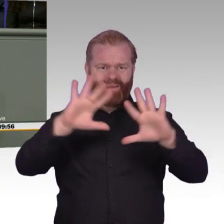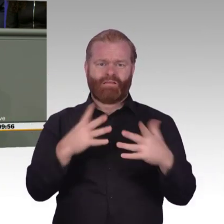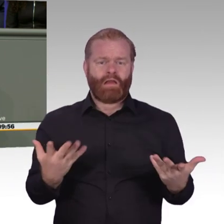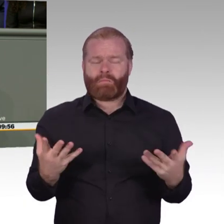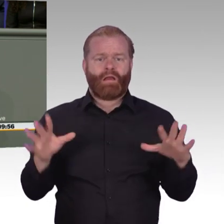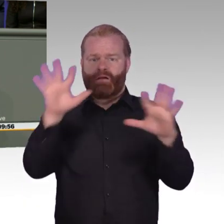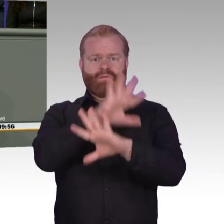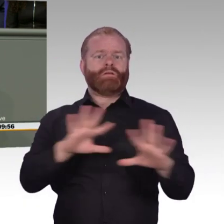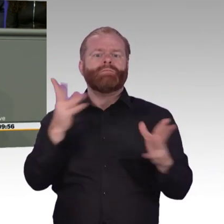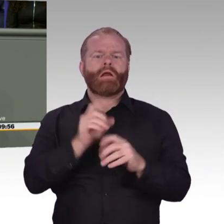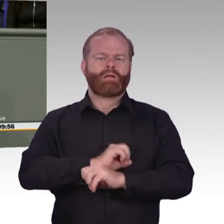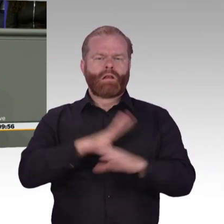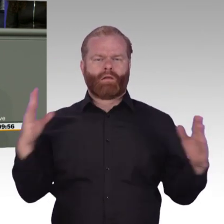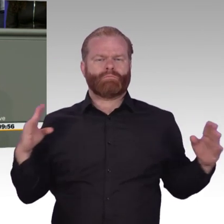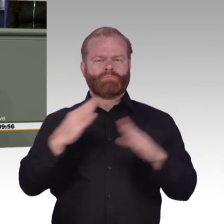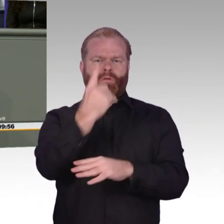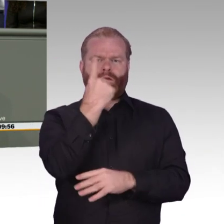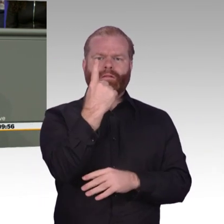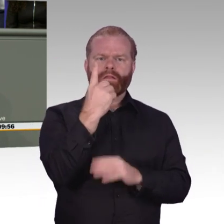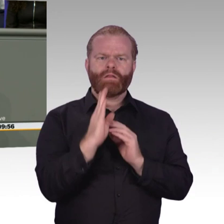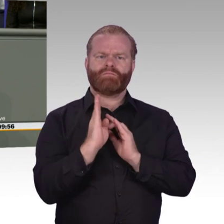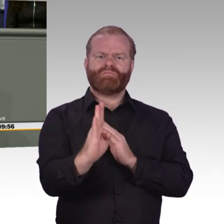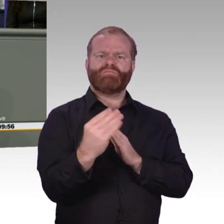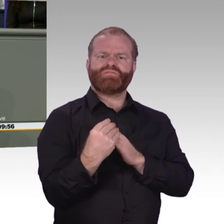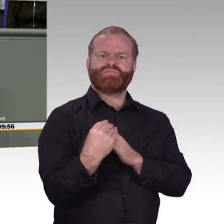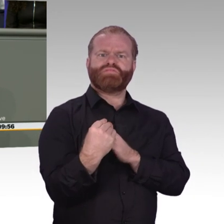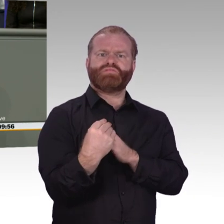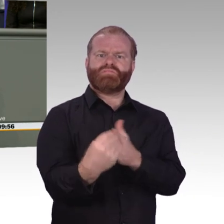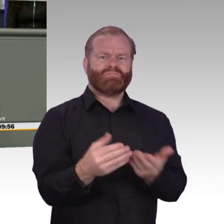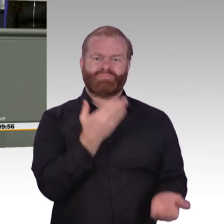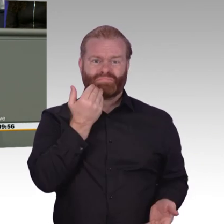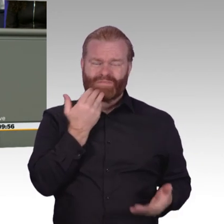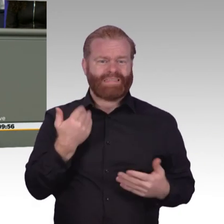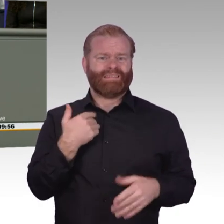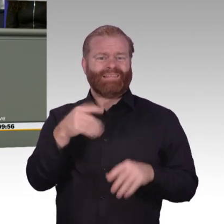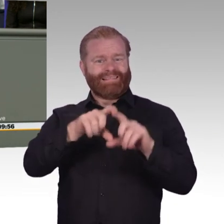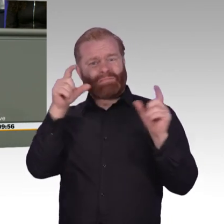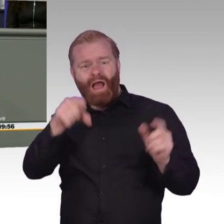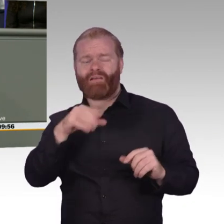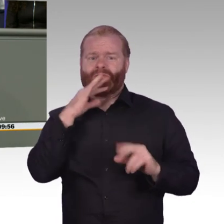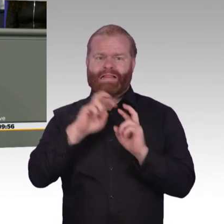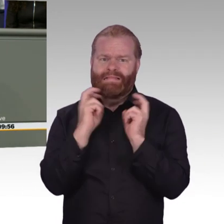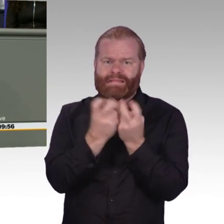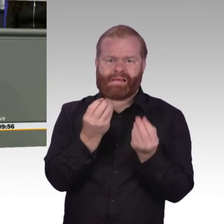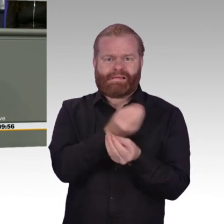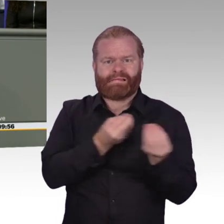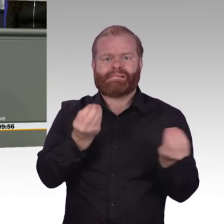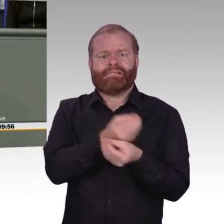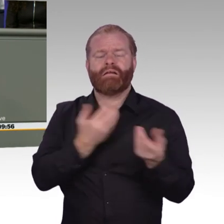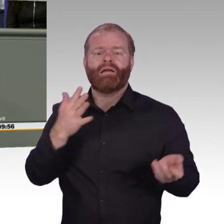die Antwort war ja. Die tagen alle halbjährlich. Aber es gibt auch gar nicht einen wirklichen Rückkanal. Da fragt man sich, was soll da passieren?